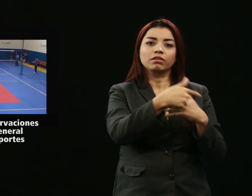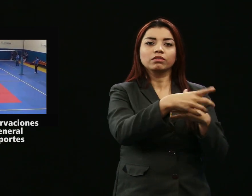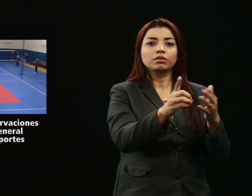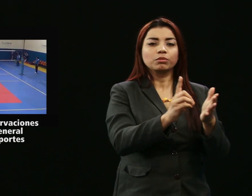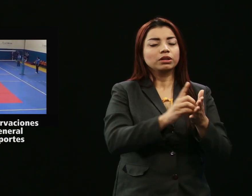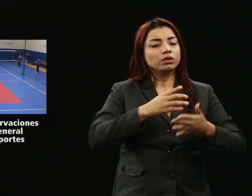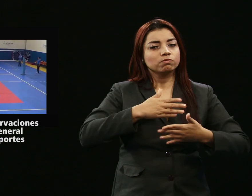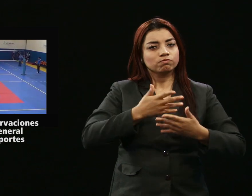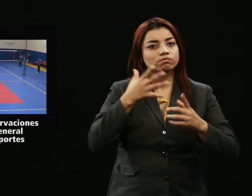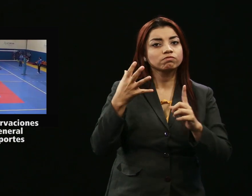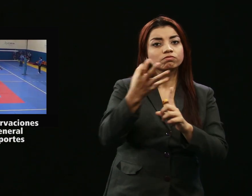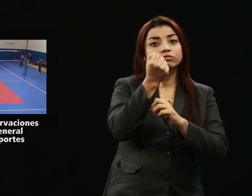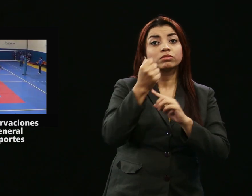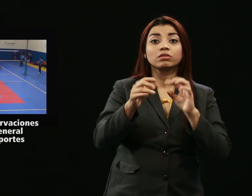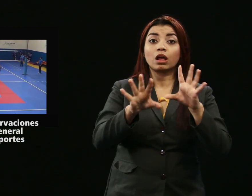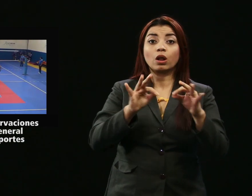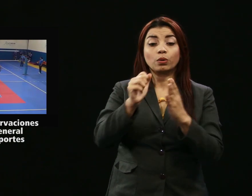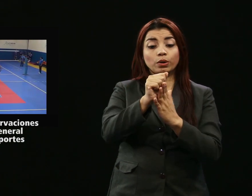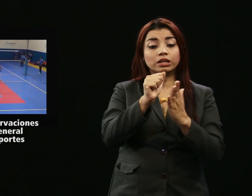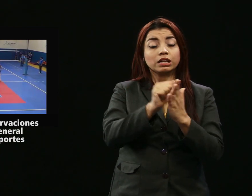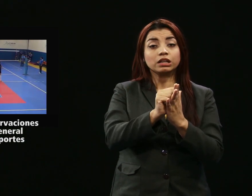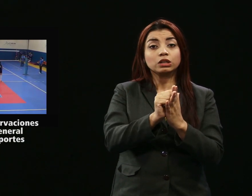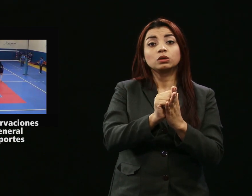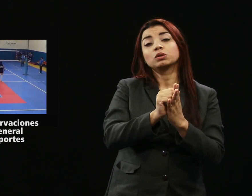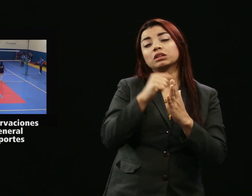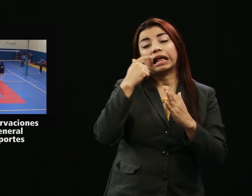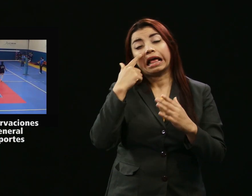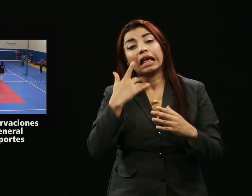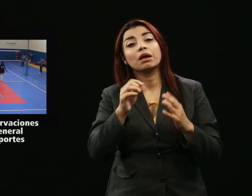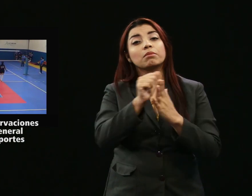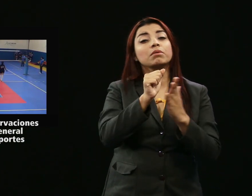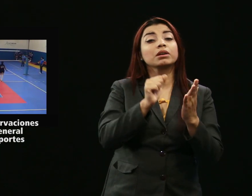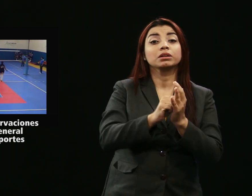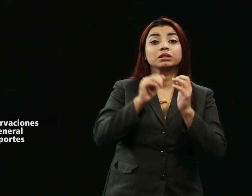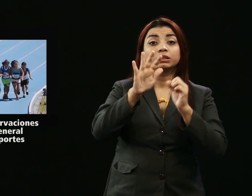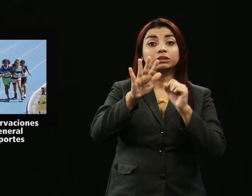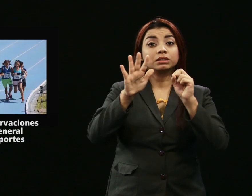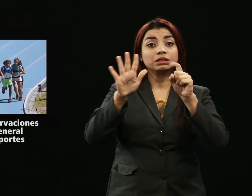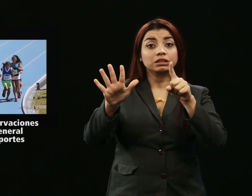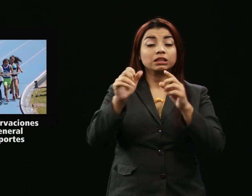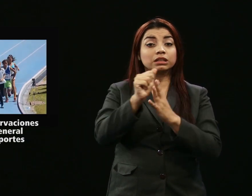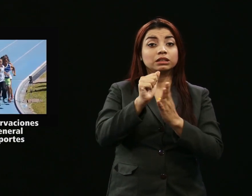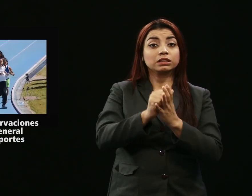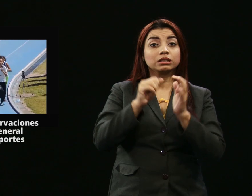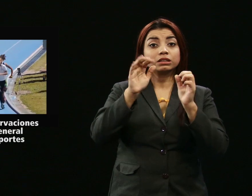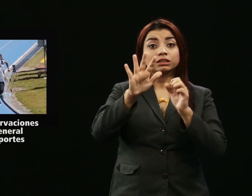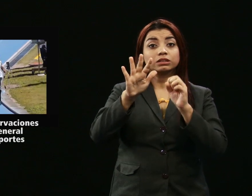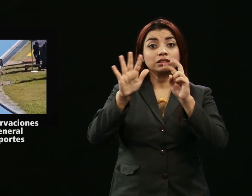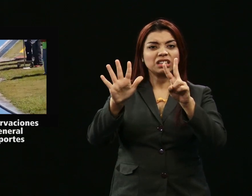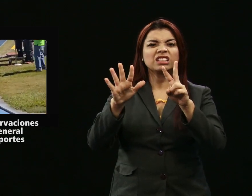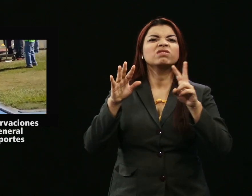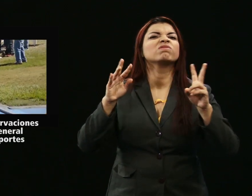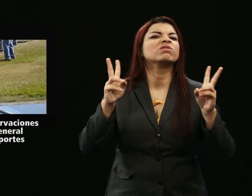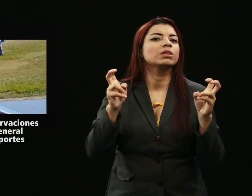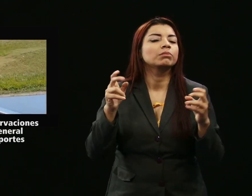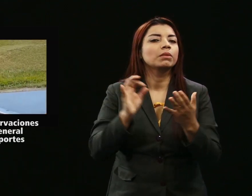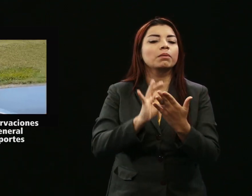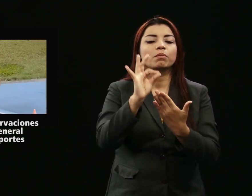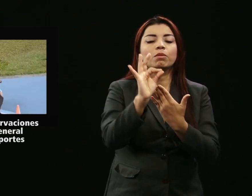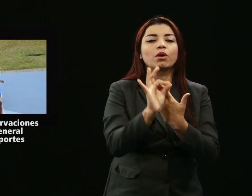artículos observados son el 56 y 57, referentes a los programas de salud para los deportistas de alto